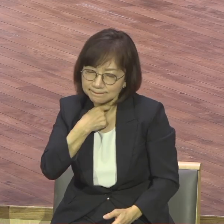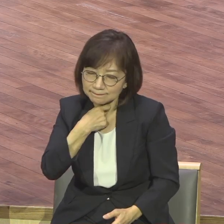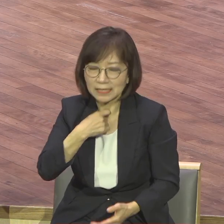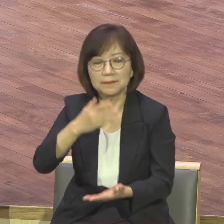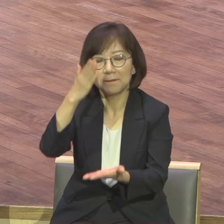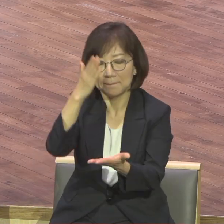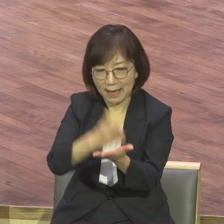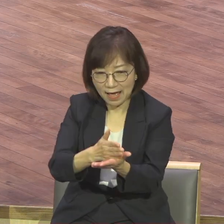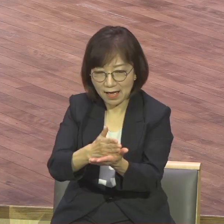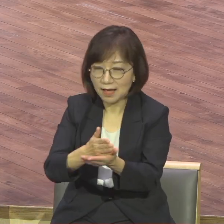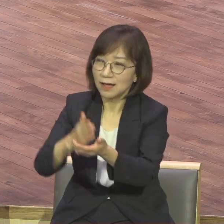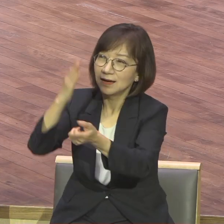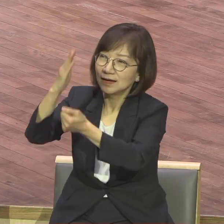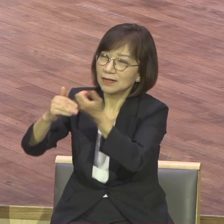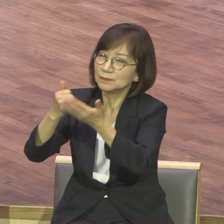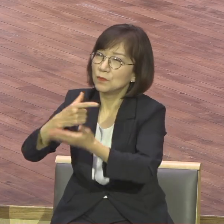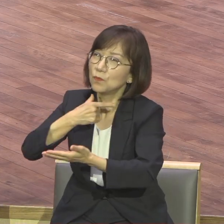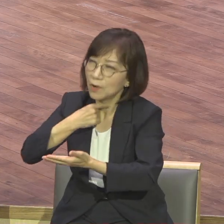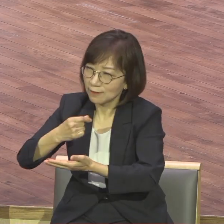아버지 원대로 하기를 원하나이다